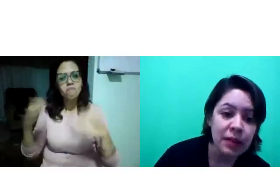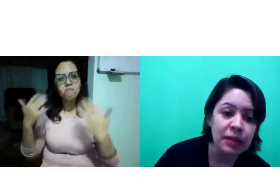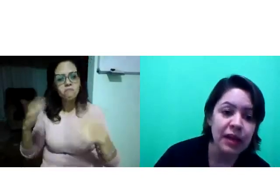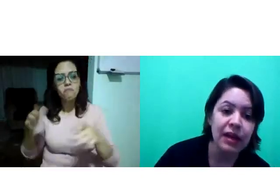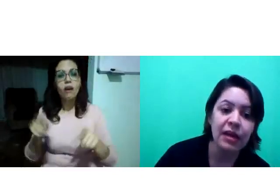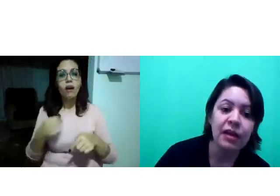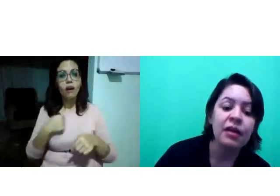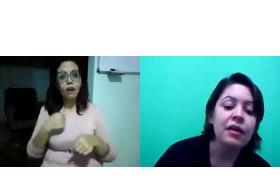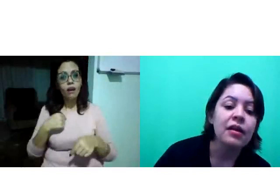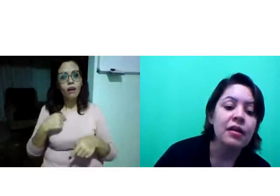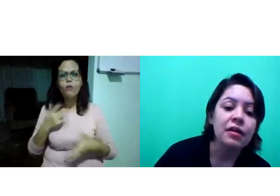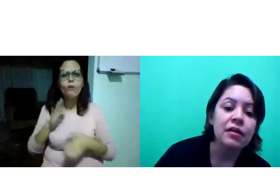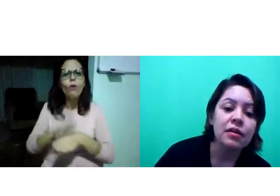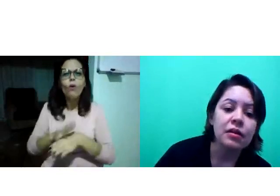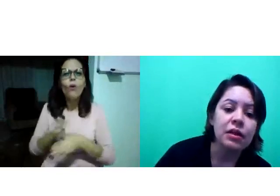né?